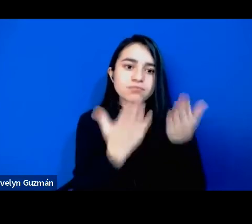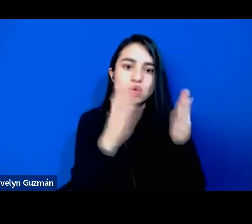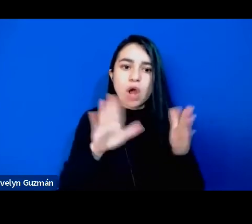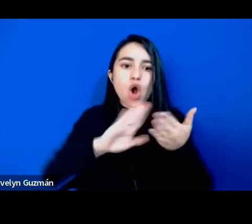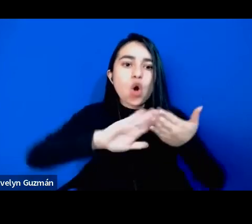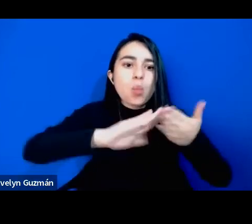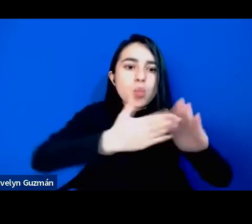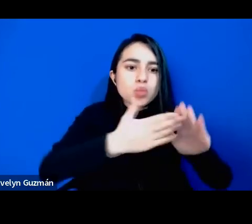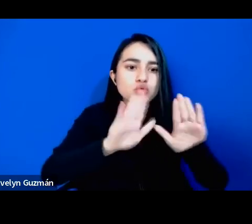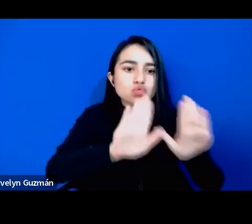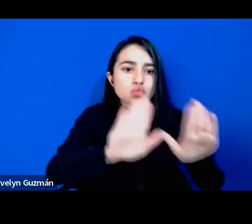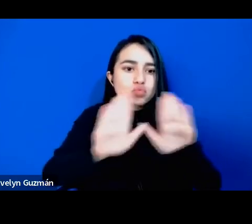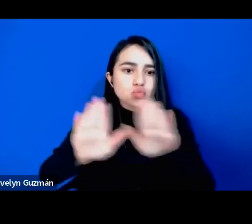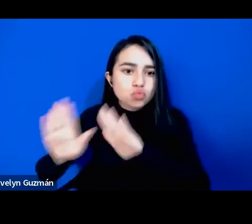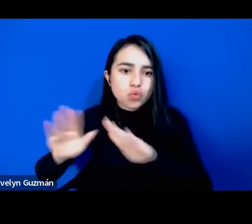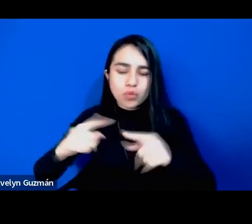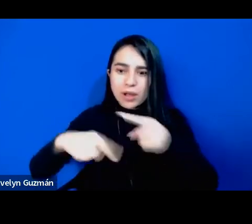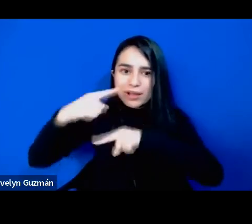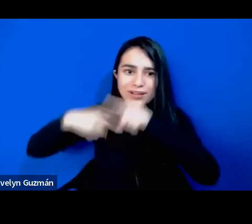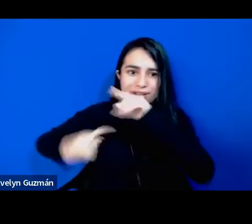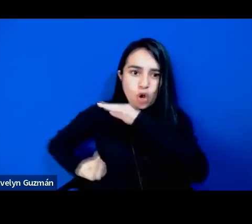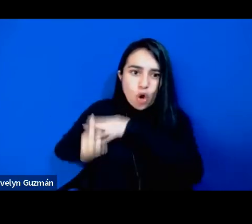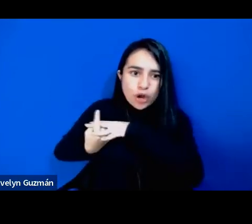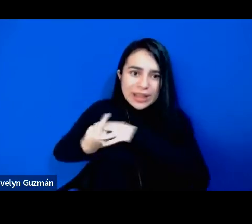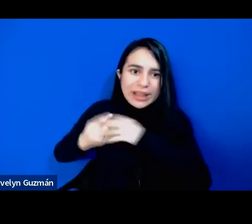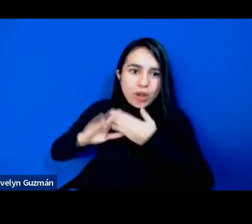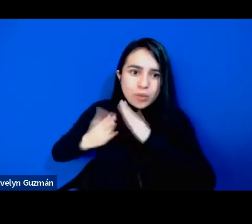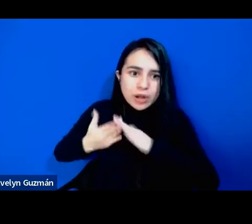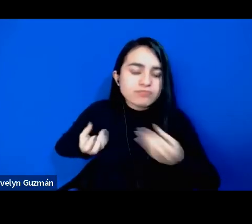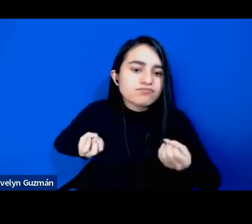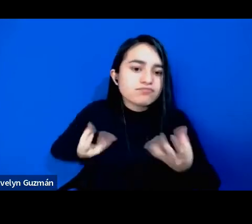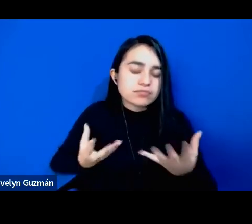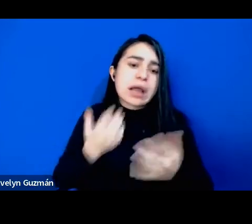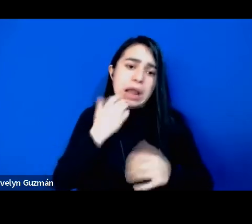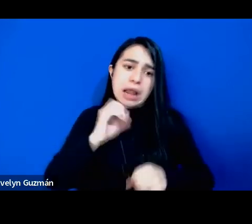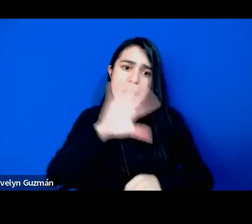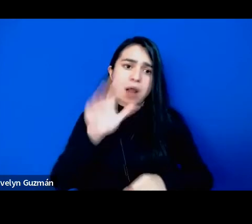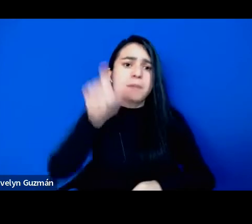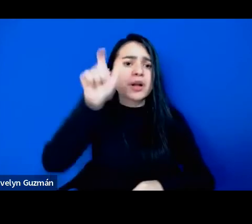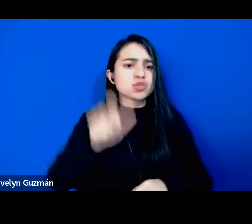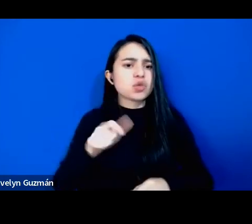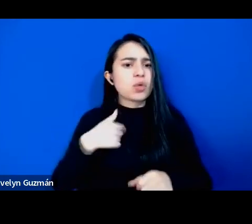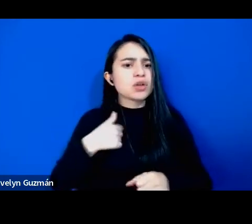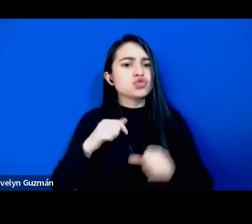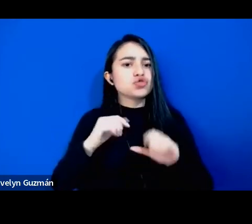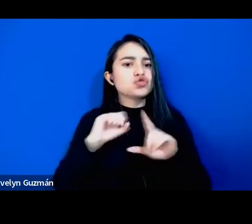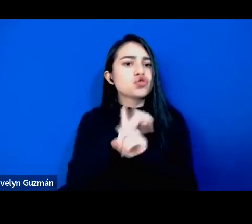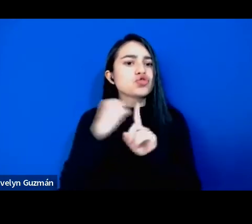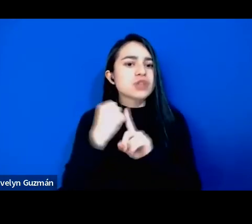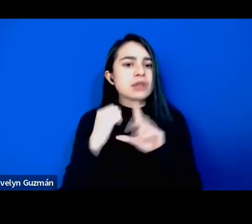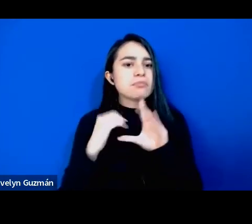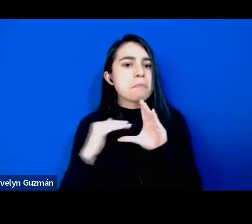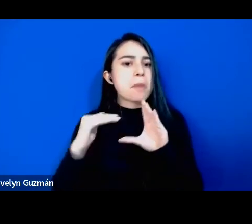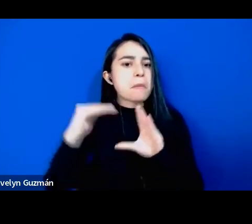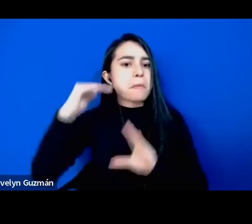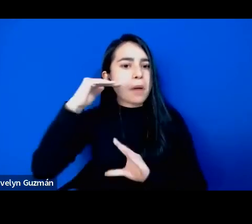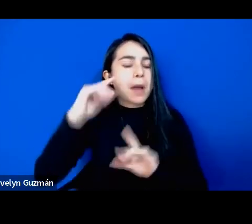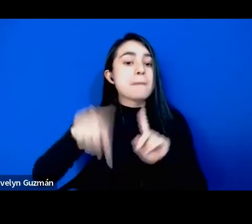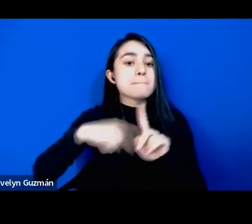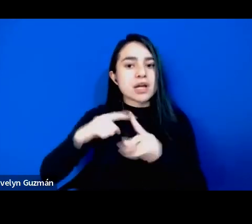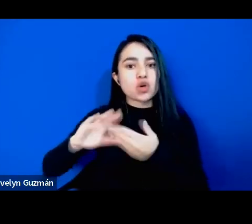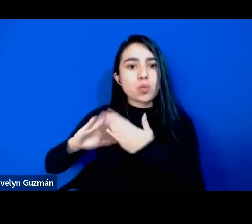comunidades de origen no solamente o sea mejora su posición social pero también mejora la posición social de sus